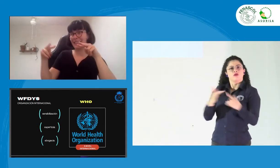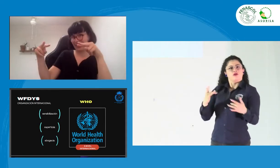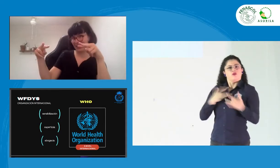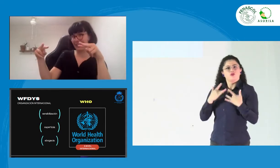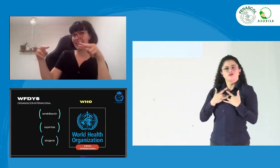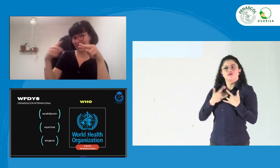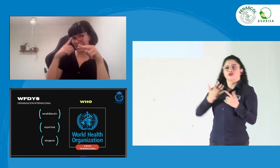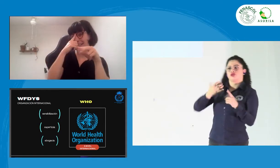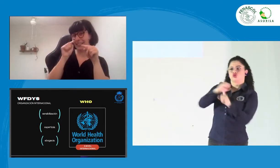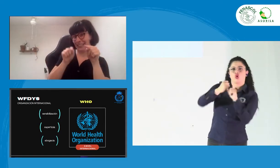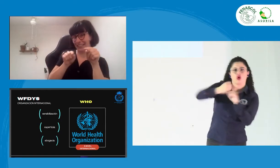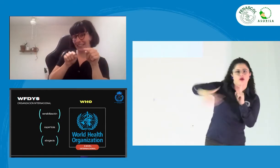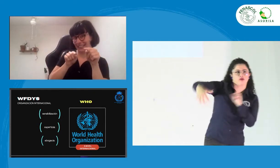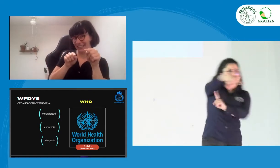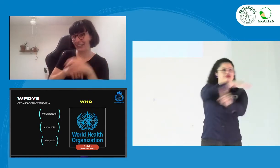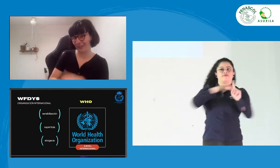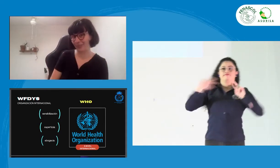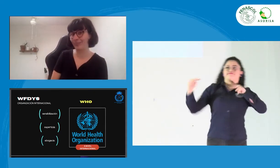desde la parte cultural también.